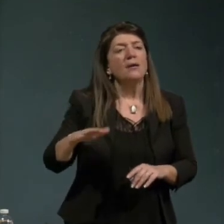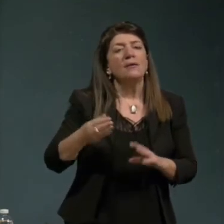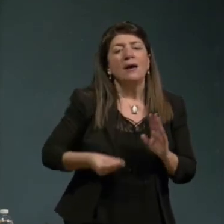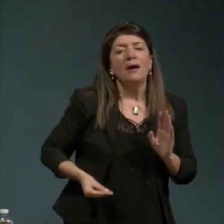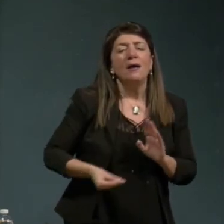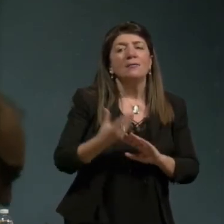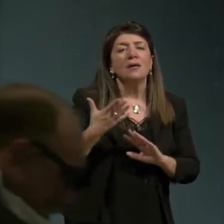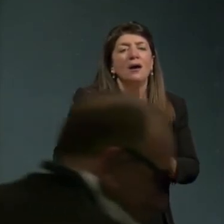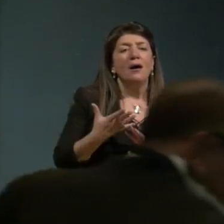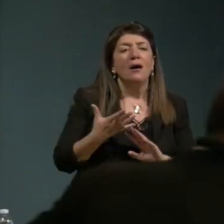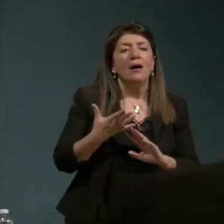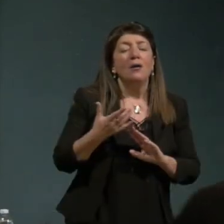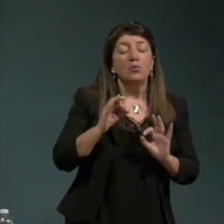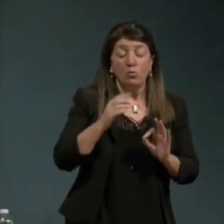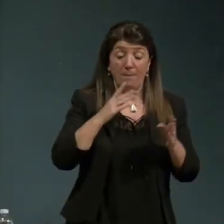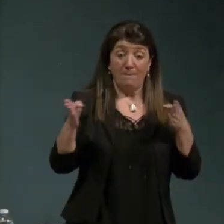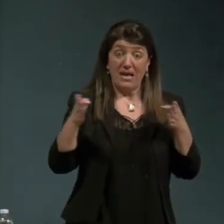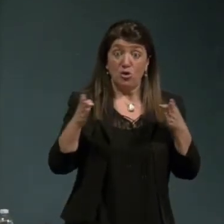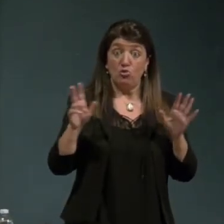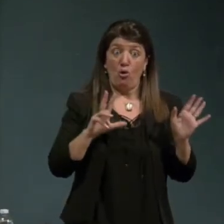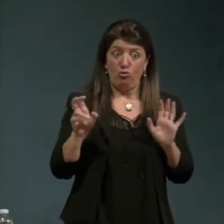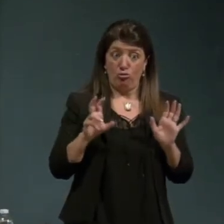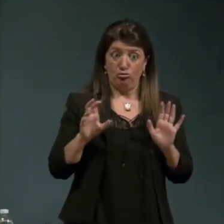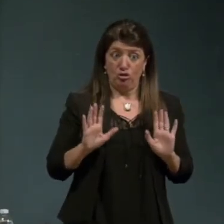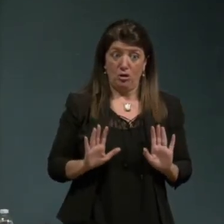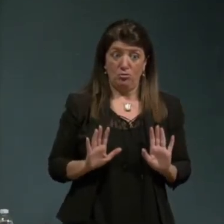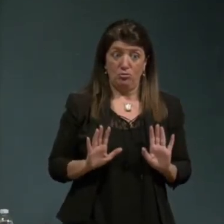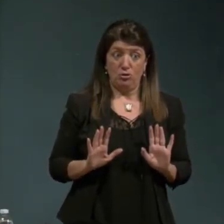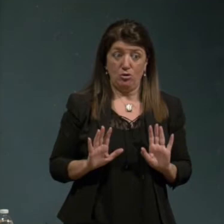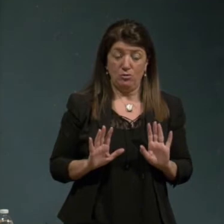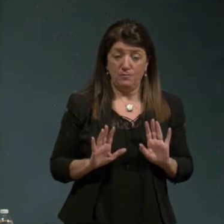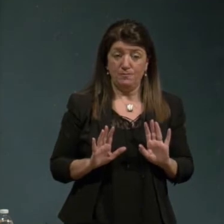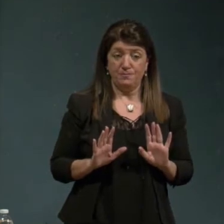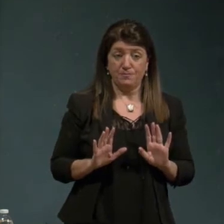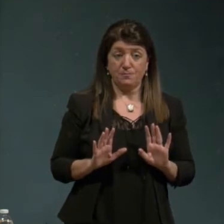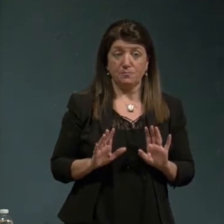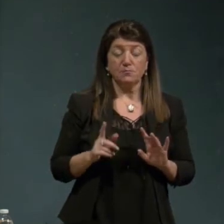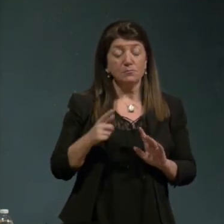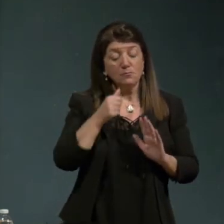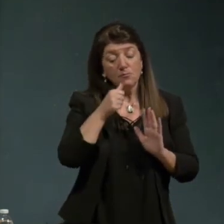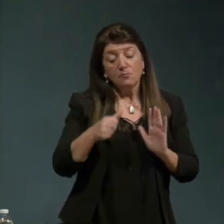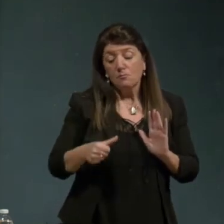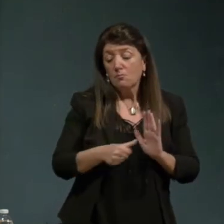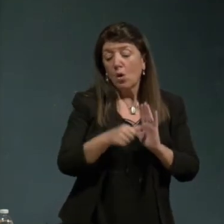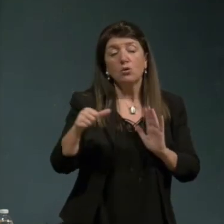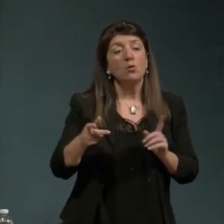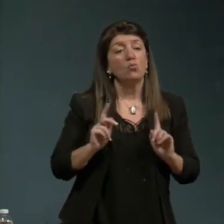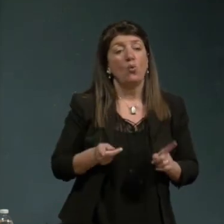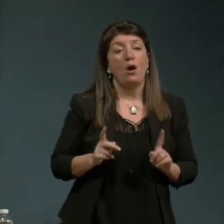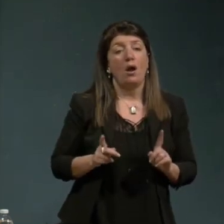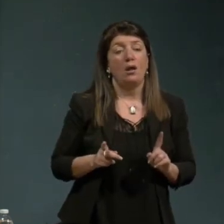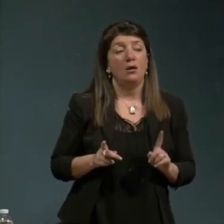'ottocento la seconda cosa importante è che